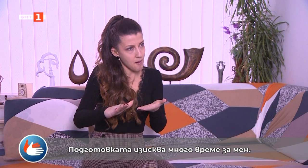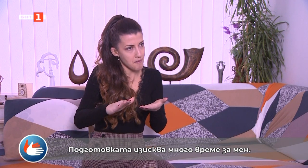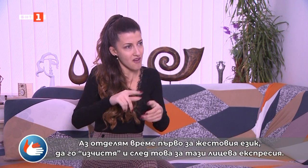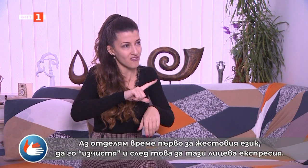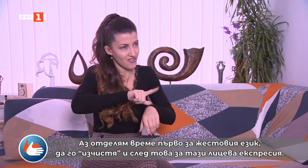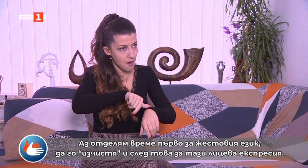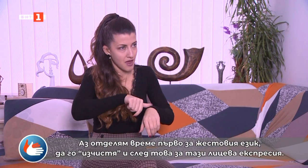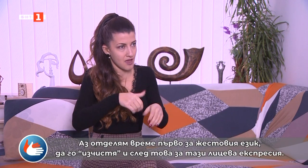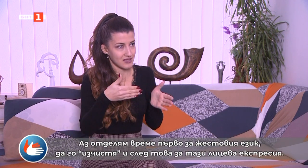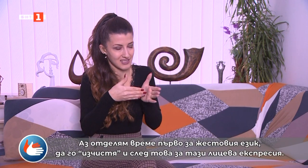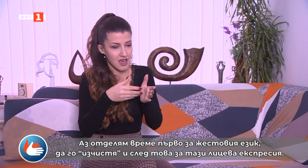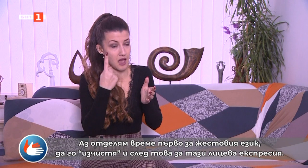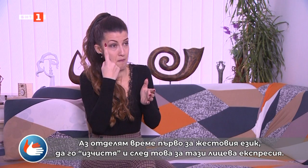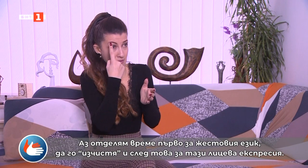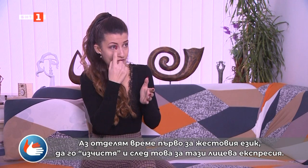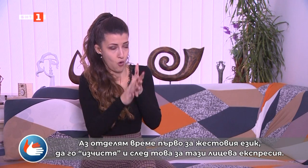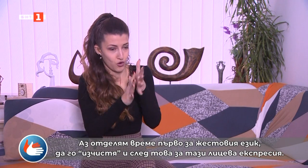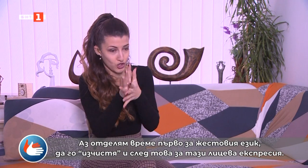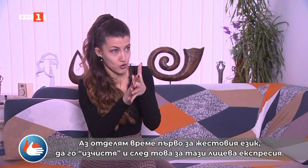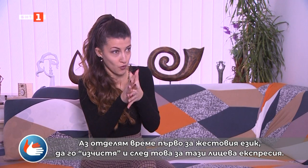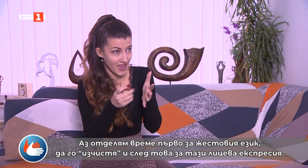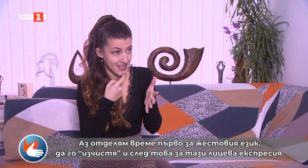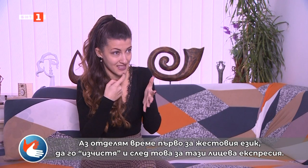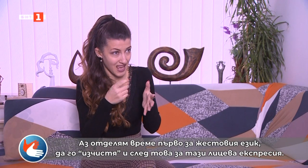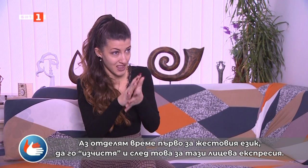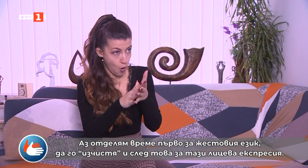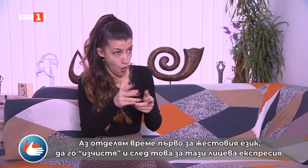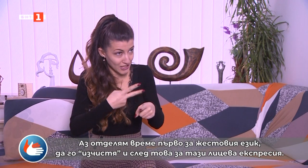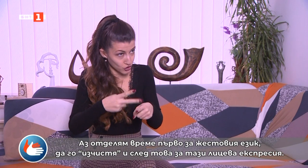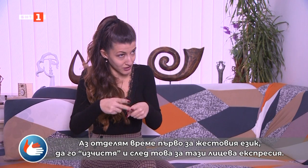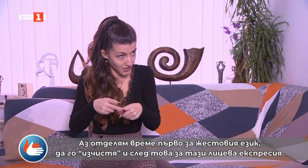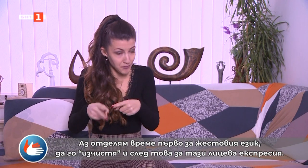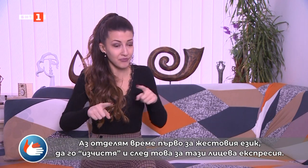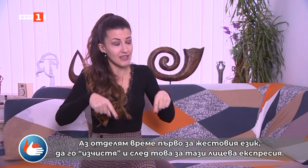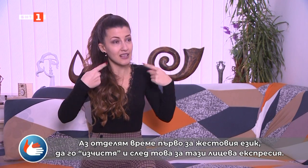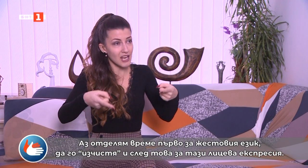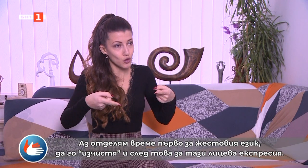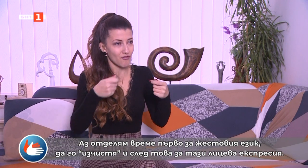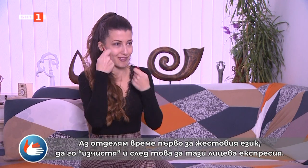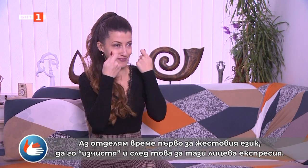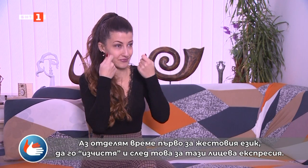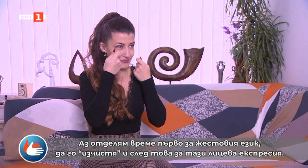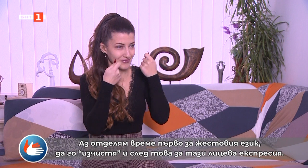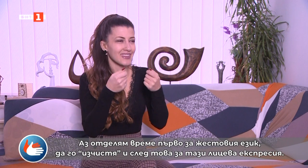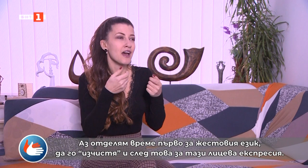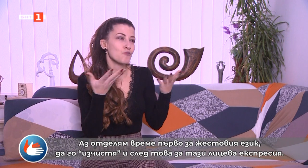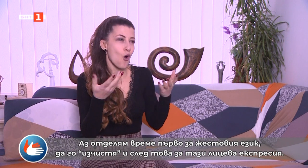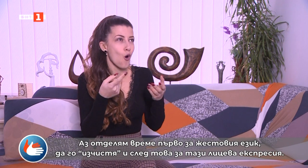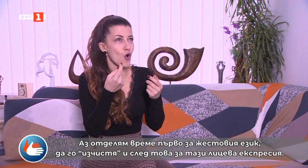Аз отделям време първо за жестови език, да го изчистя и след това за тази лицева експресия.